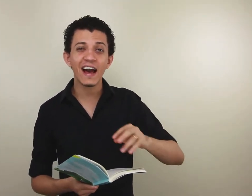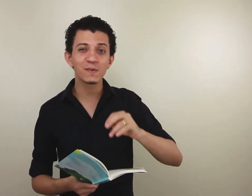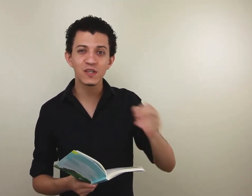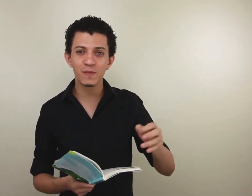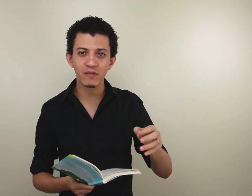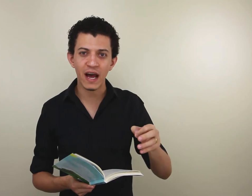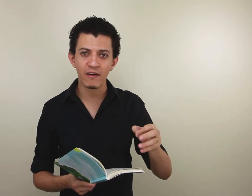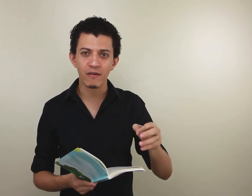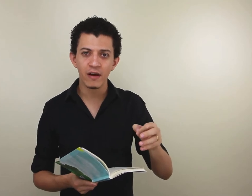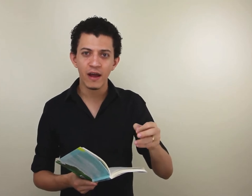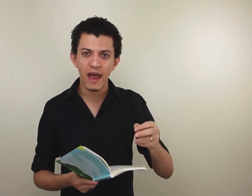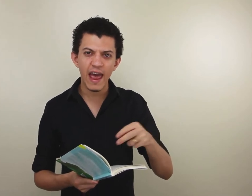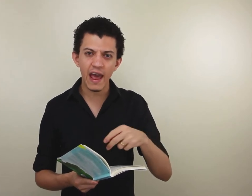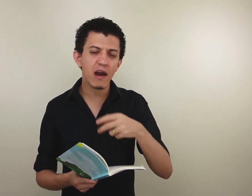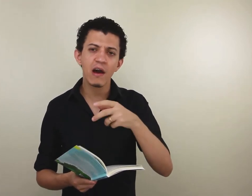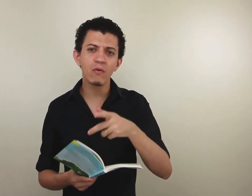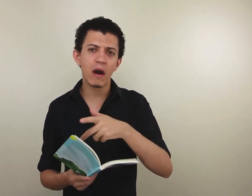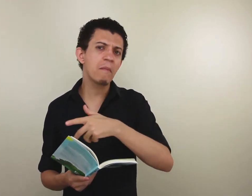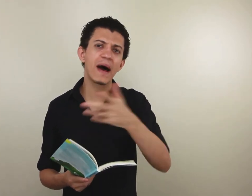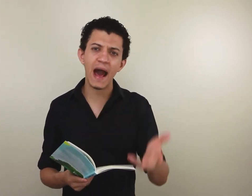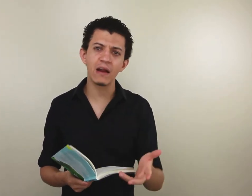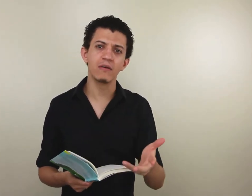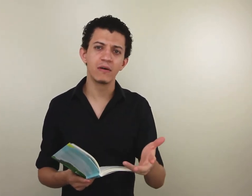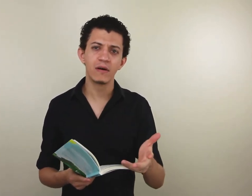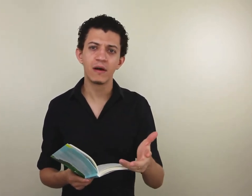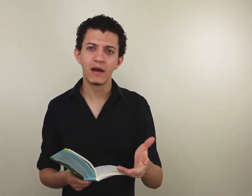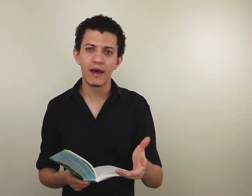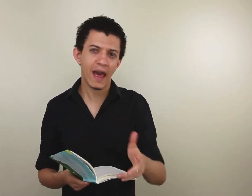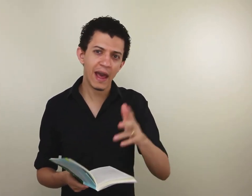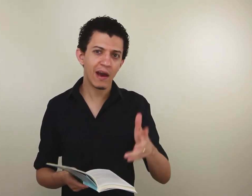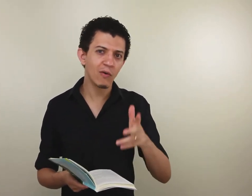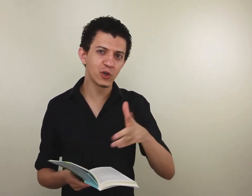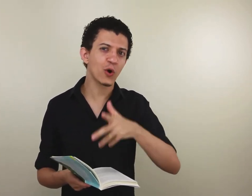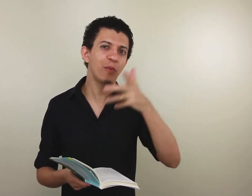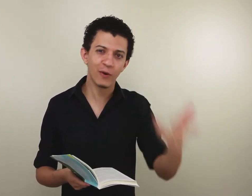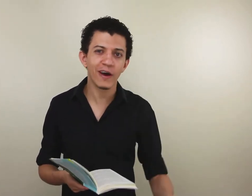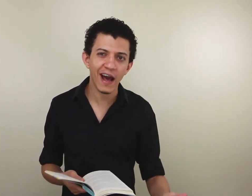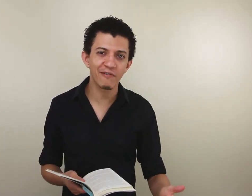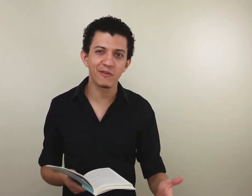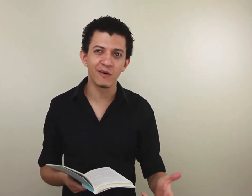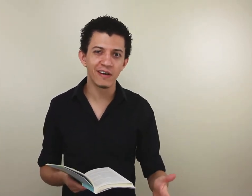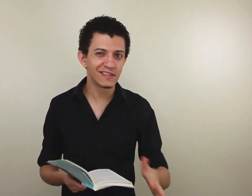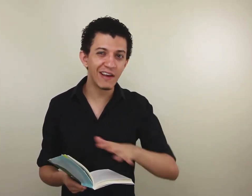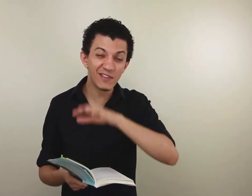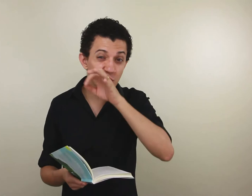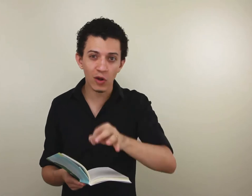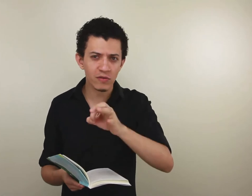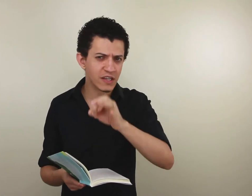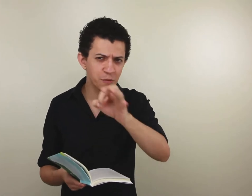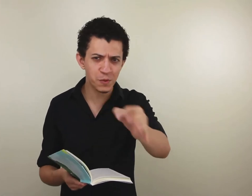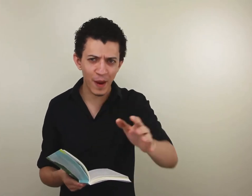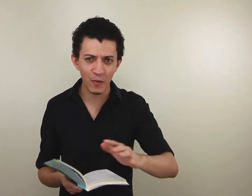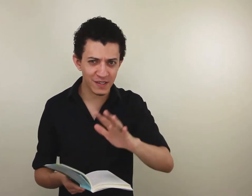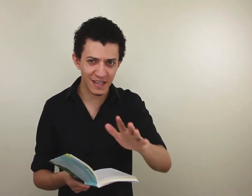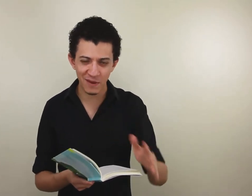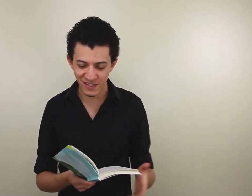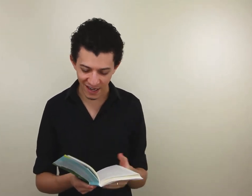as pessoas perguntaram, é um baralho? É um jogo pornográfico? Teve todo tipo de perguntas que você imaginar